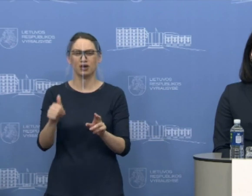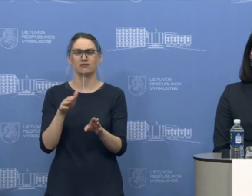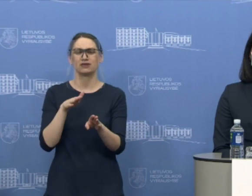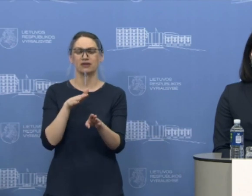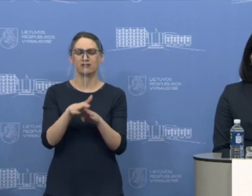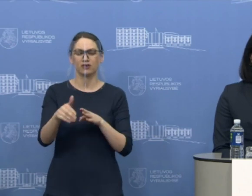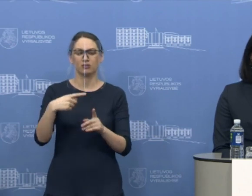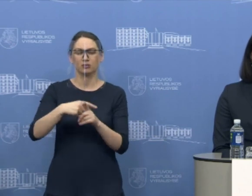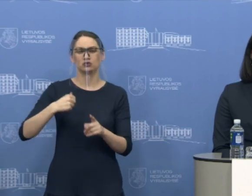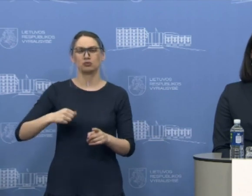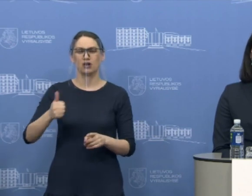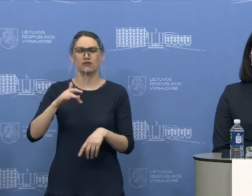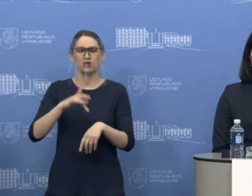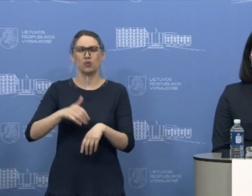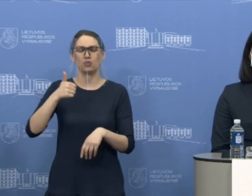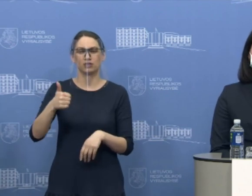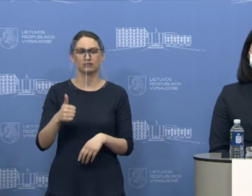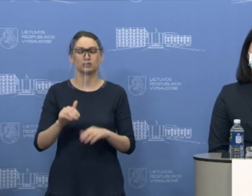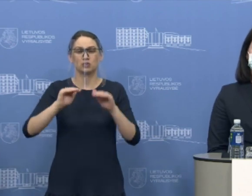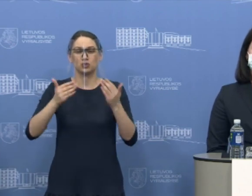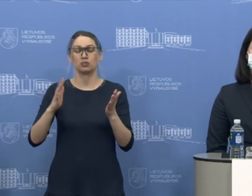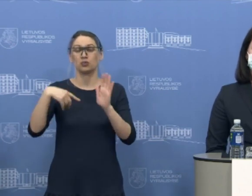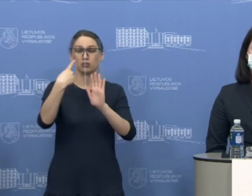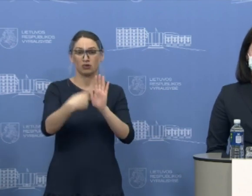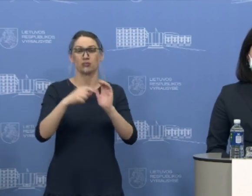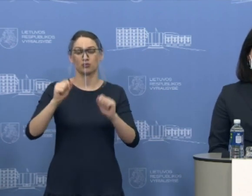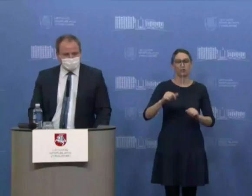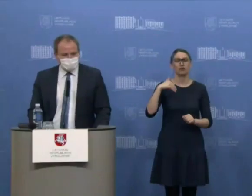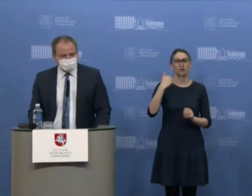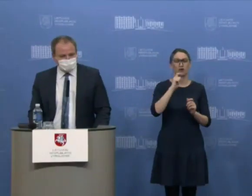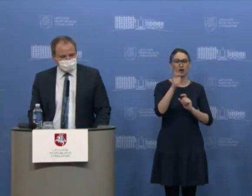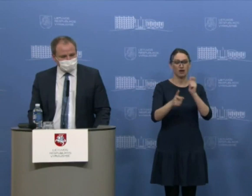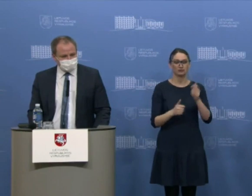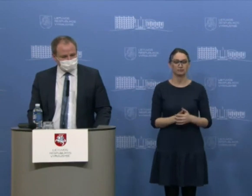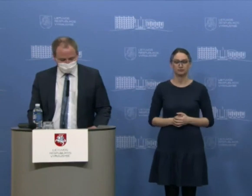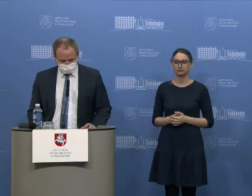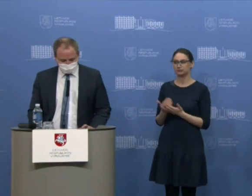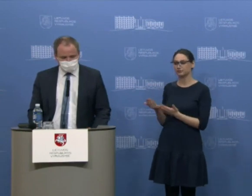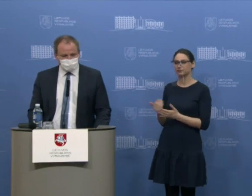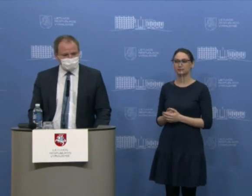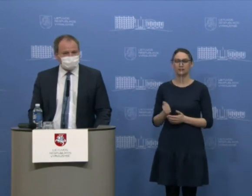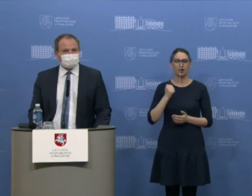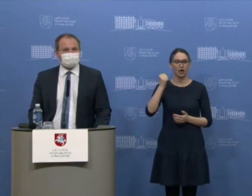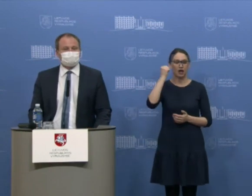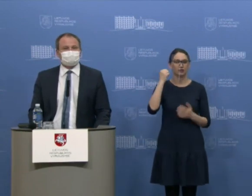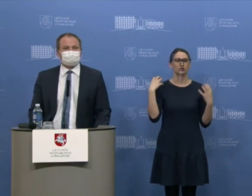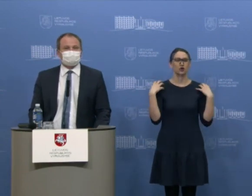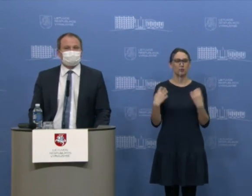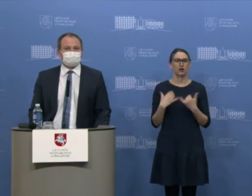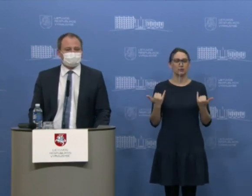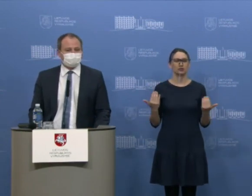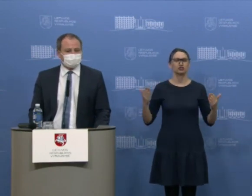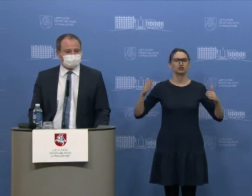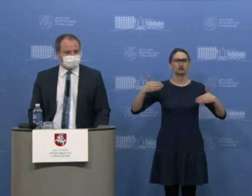nuo to mūsų žmonėms būtų geriau. Tai tiek trumpai atsakysiu į klausimus, kurie kils. Ačiū merė, o dabar pakviesime prie mikrofono